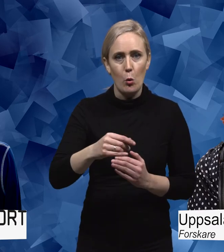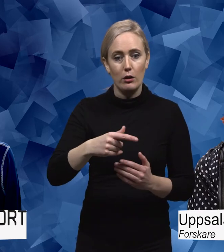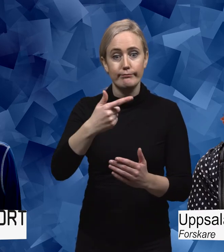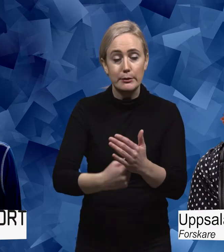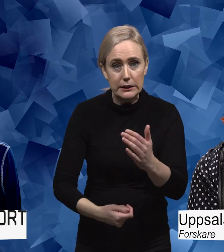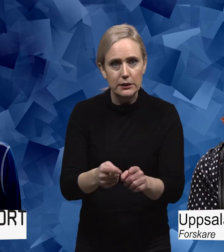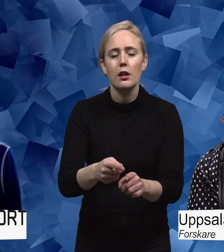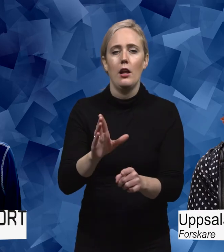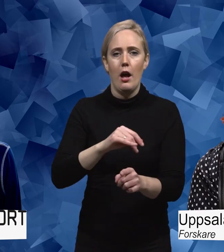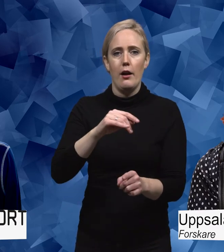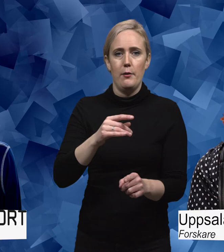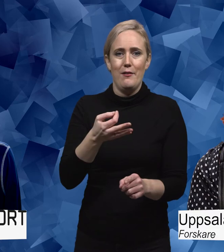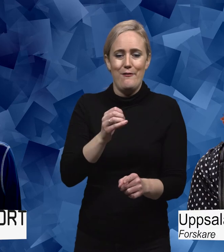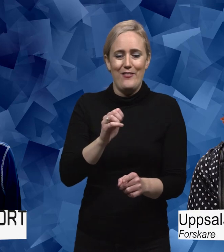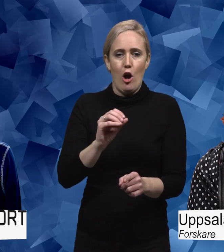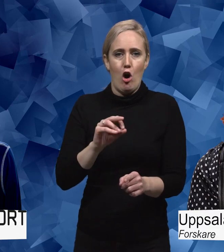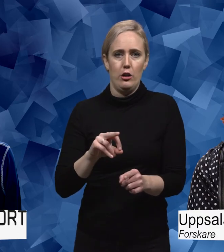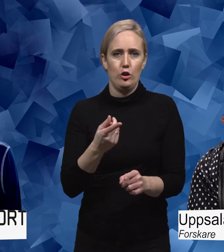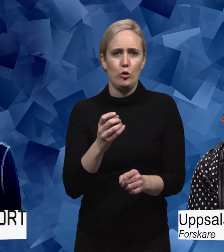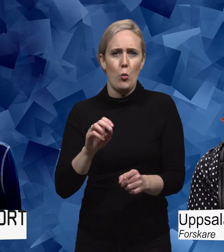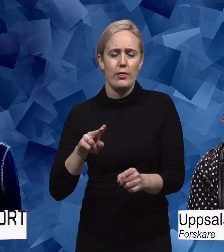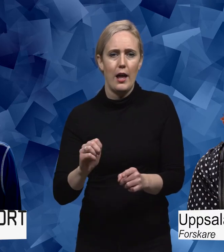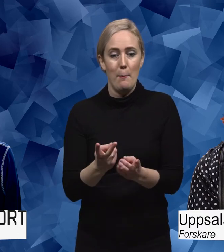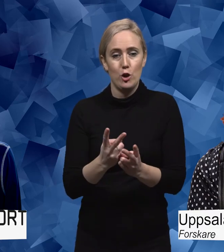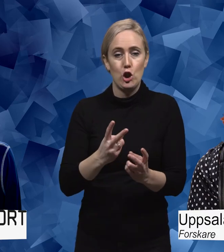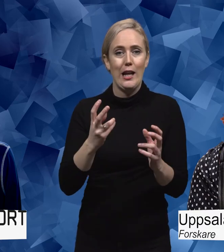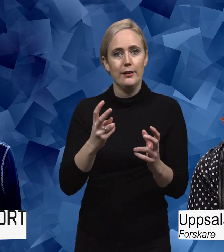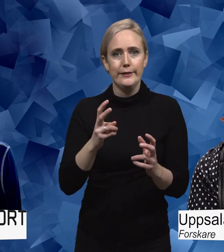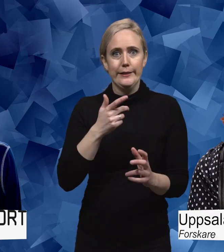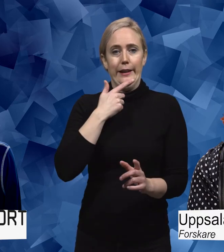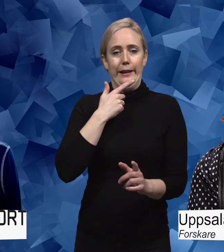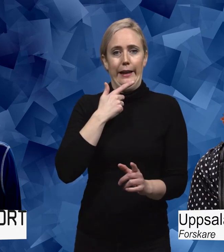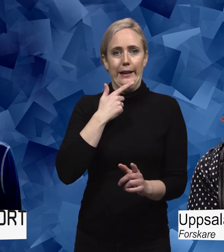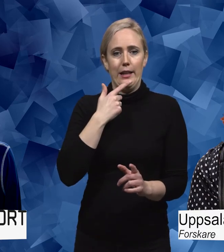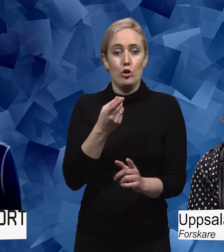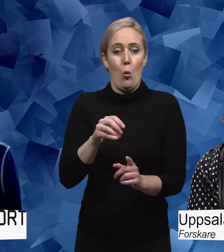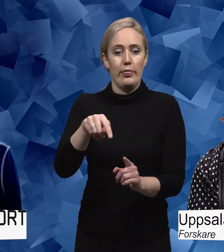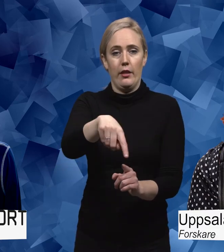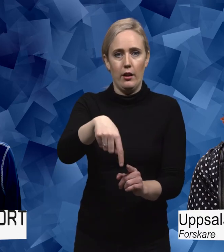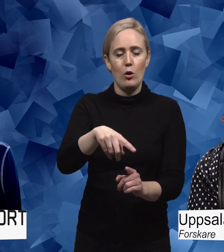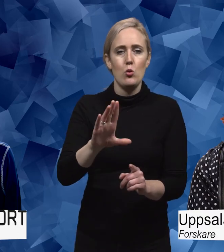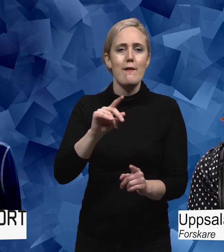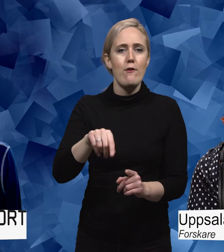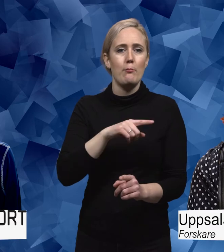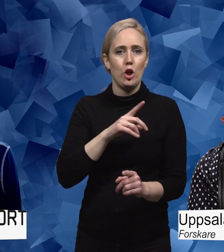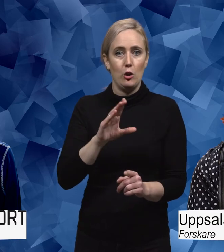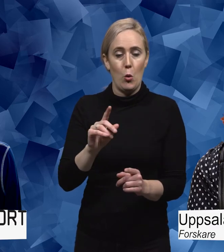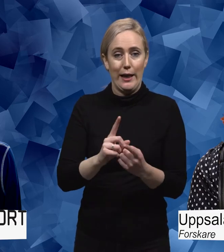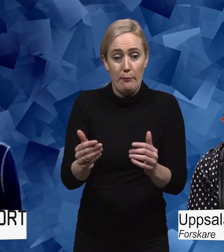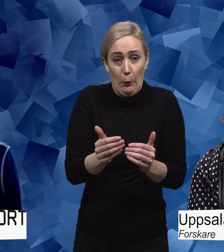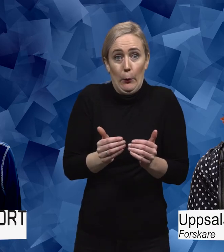är man ute i fear zone. Men alltså i då skräckszonen. Och då kan det gå för långt. Och då drar man sig kanske tillbaka som en snigel i sitt